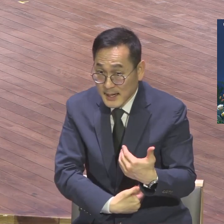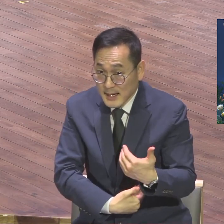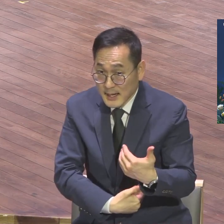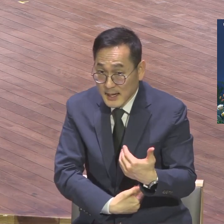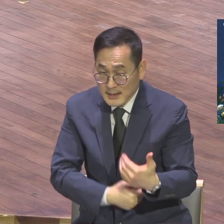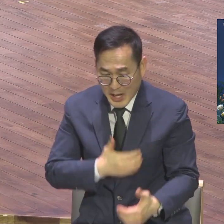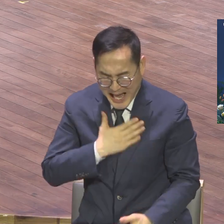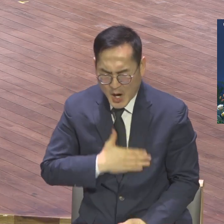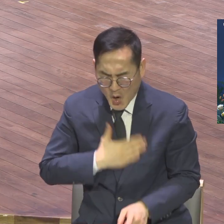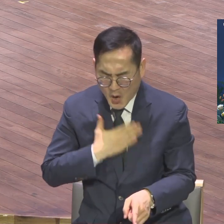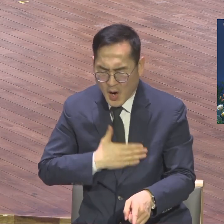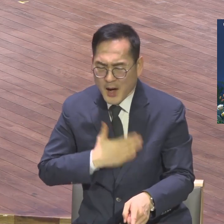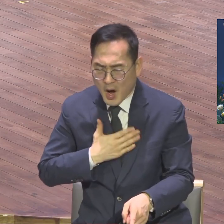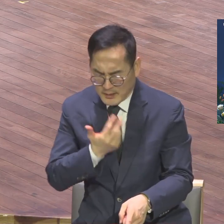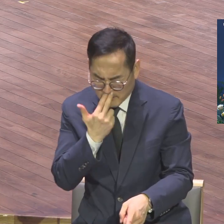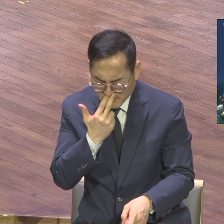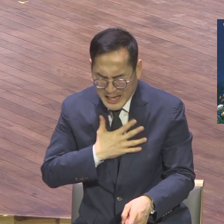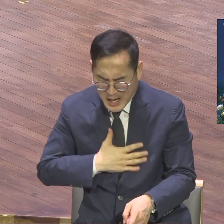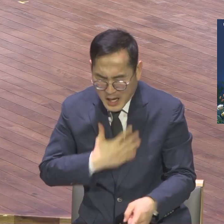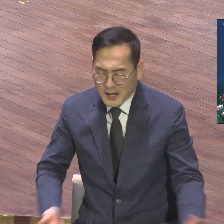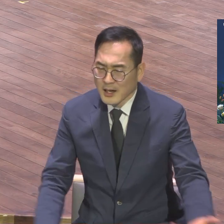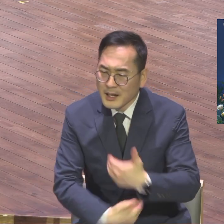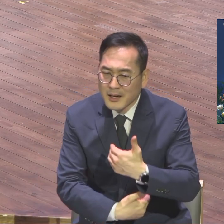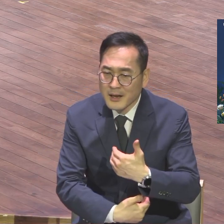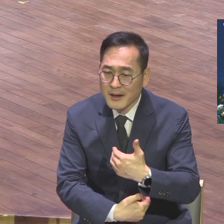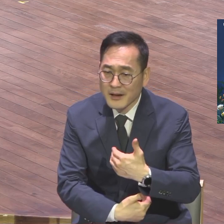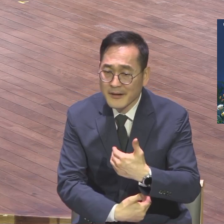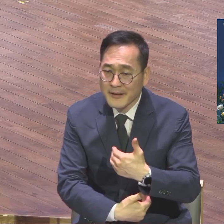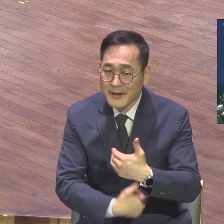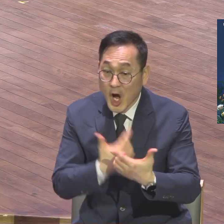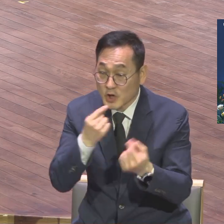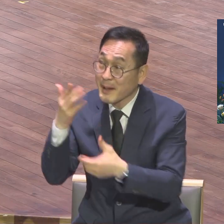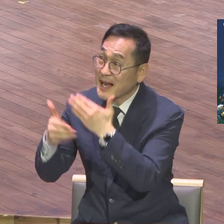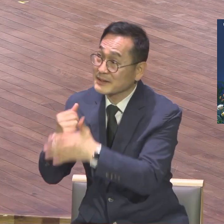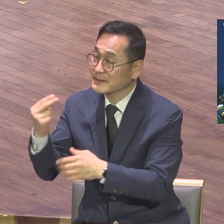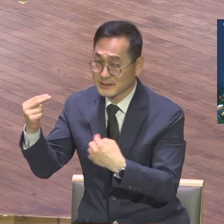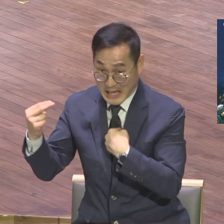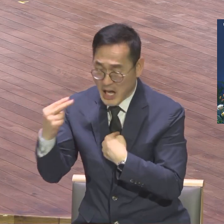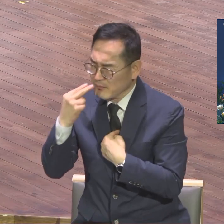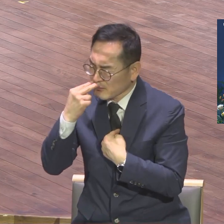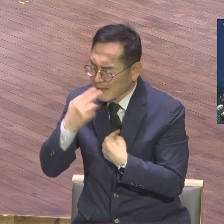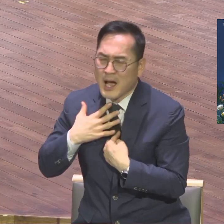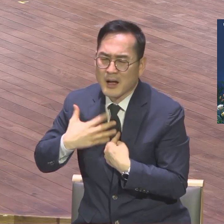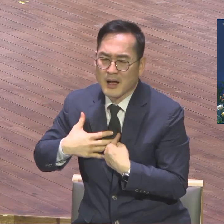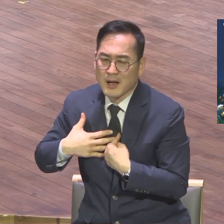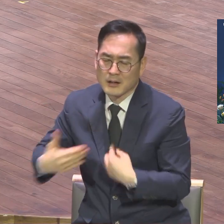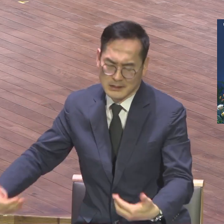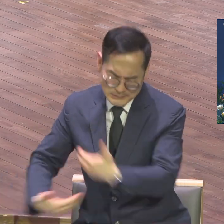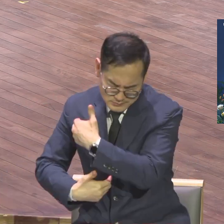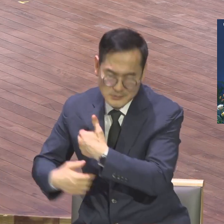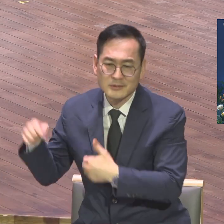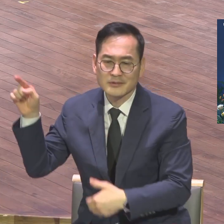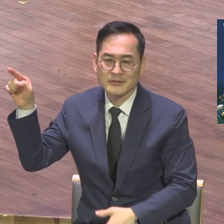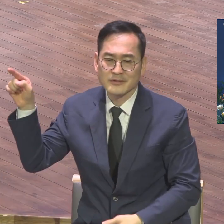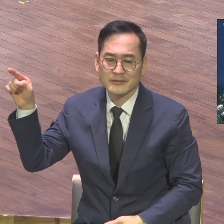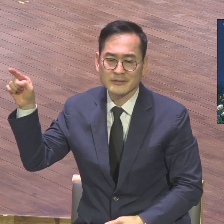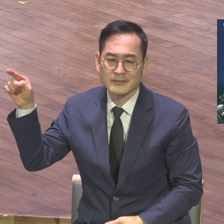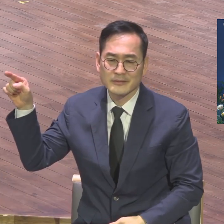안았다. 이것처럼 하나님께서 우리를 아시고 우리를 안아 인도해 주셨다. 이 놀라운 사랑을 우리